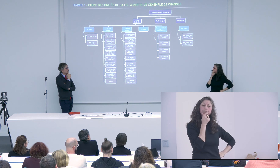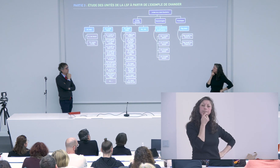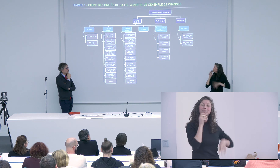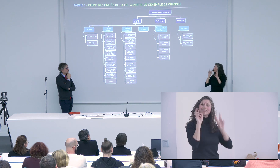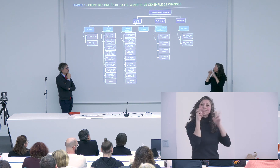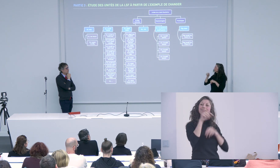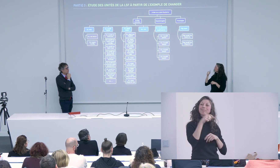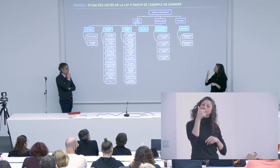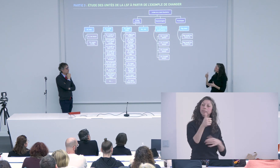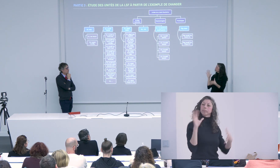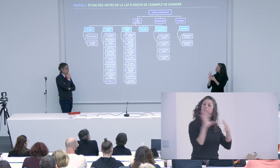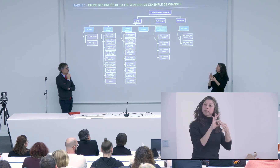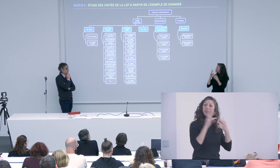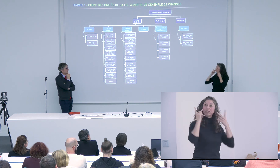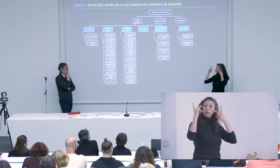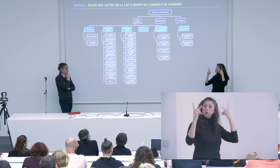encore des limites